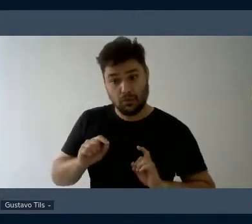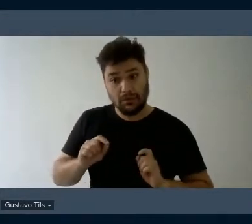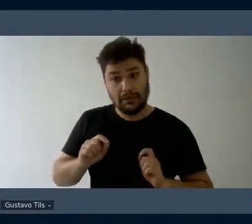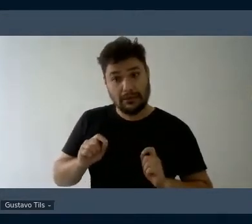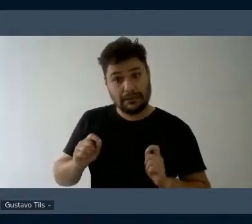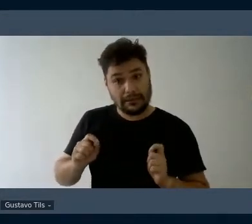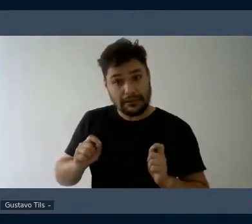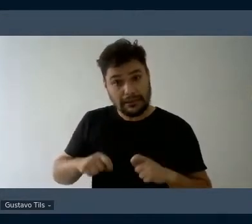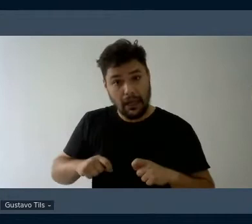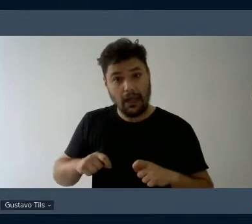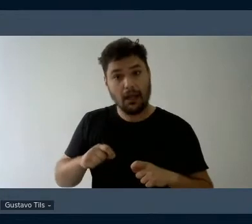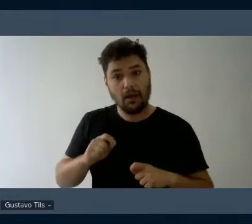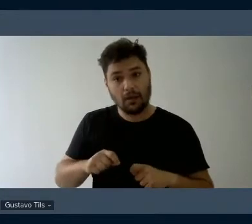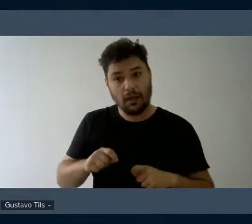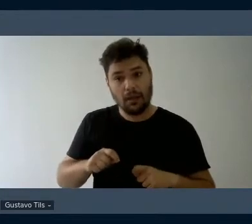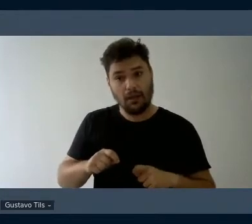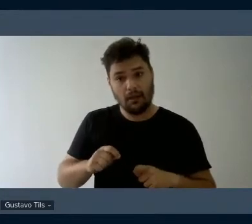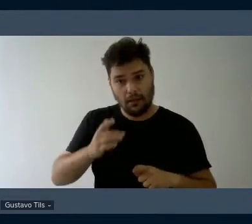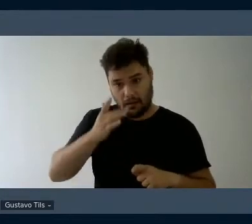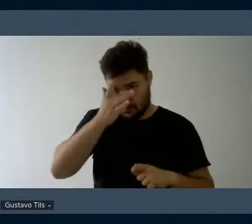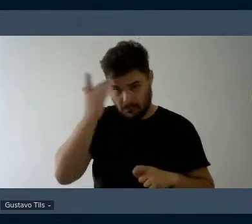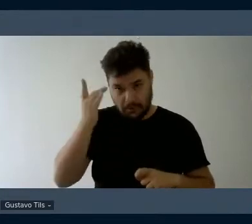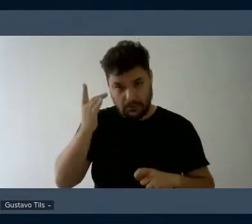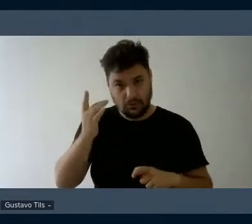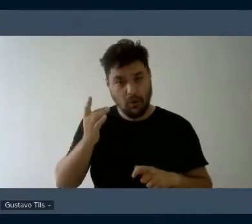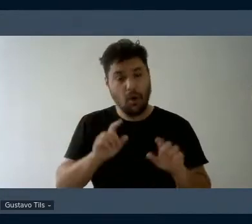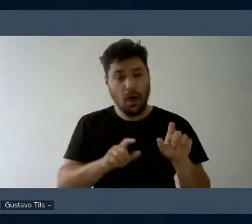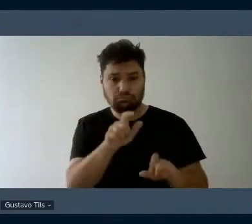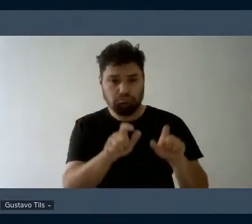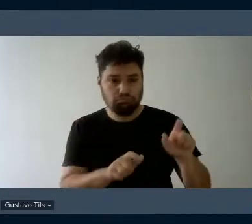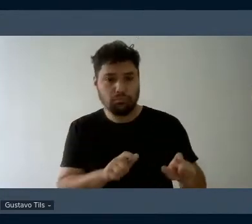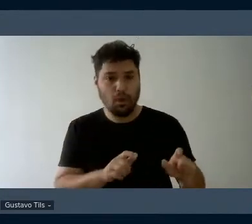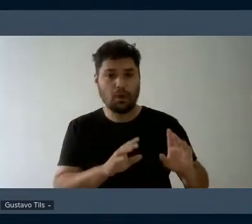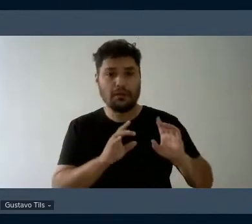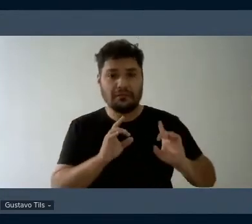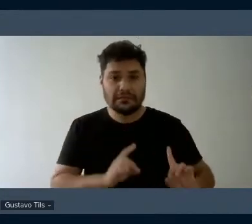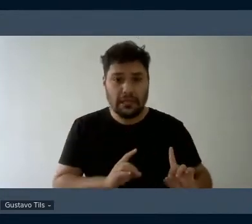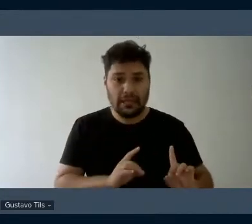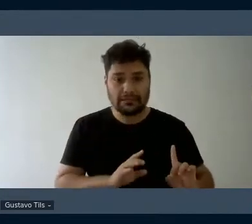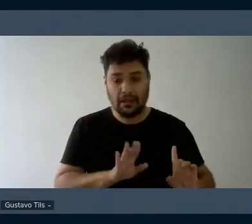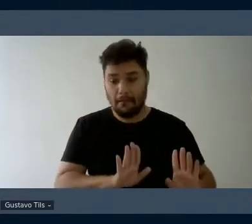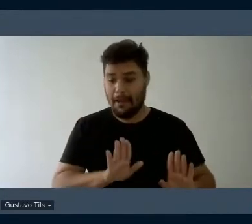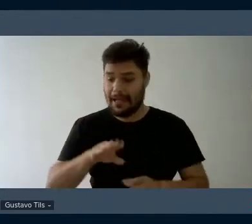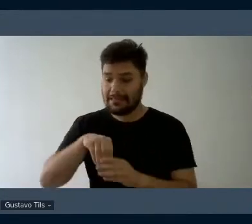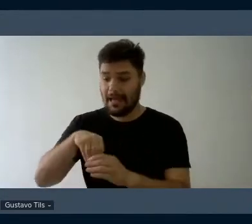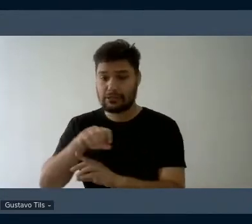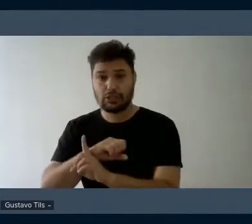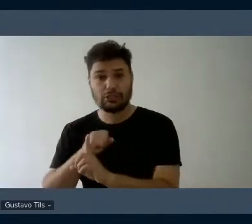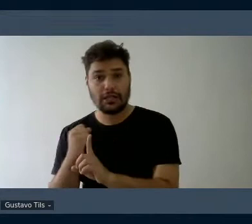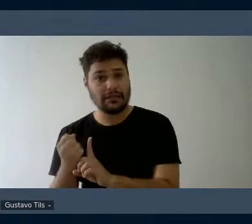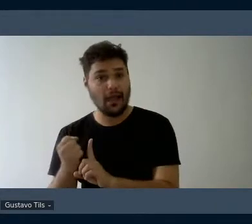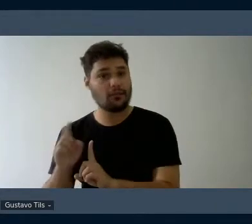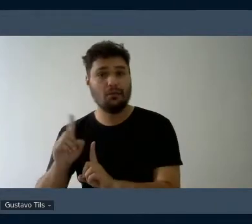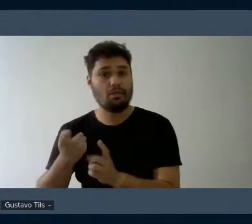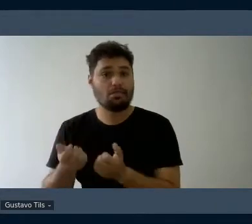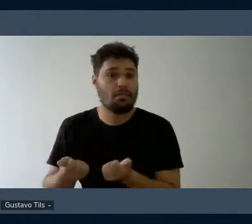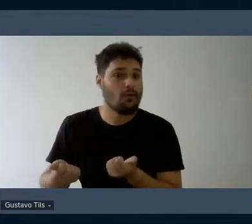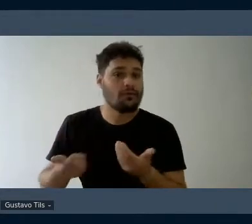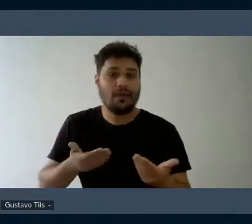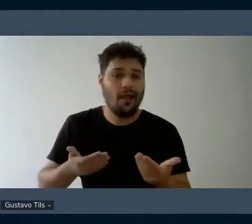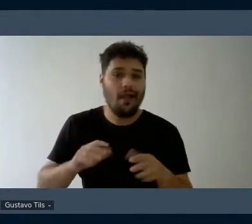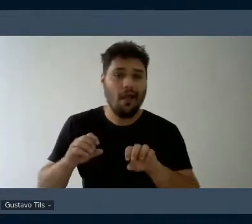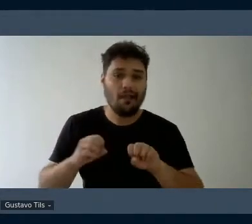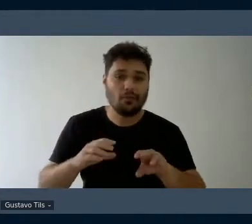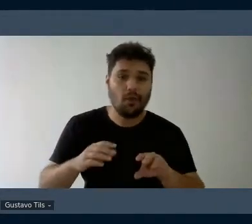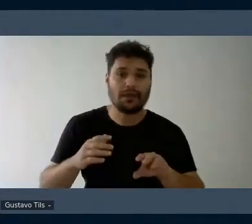de pessoas com deficiência quando ela, a sociedade, nega a possibilidade educativa de